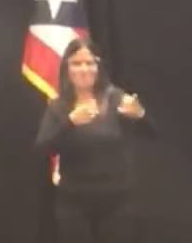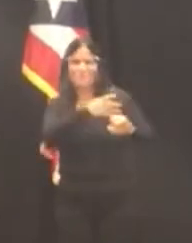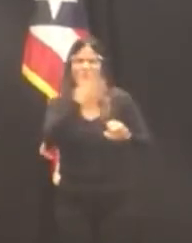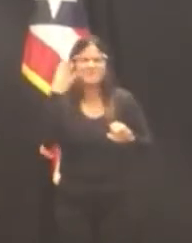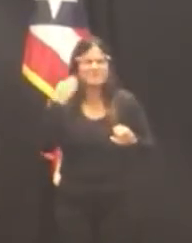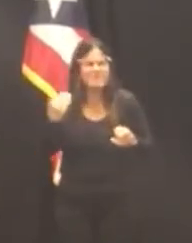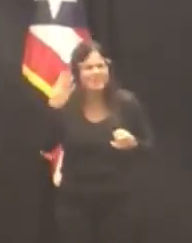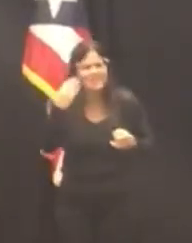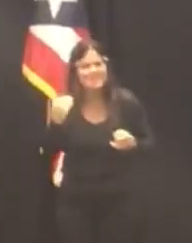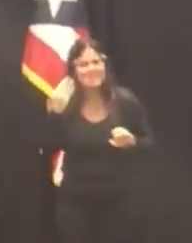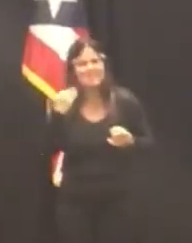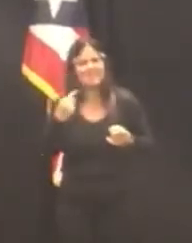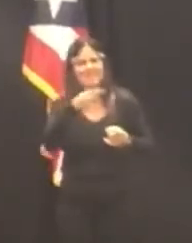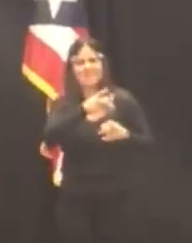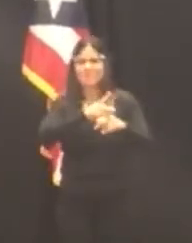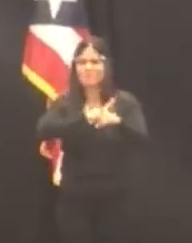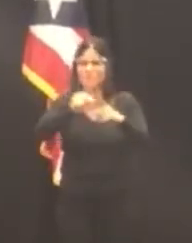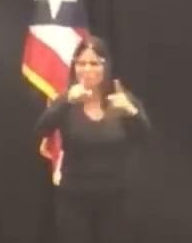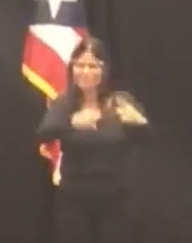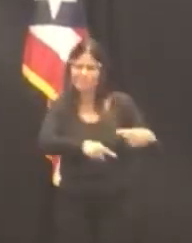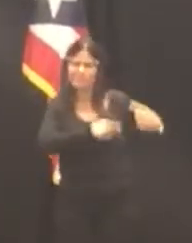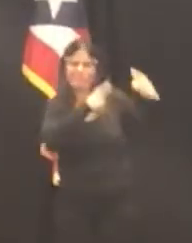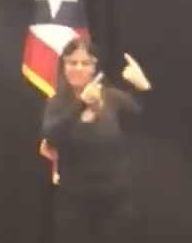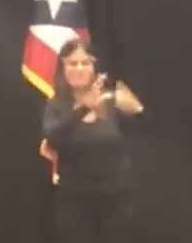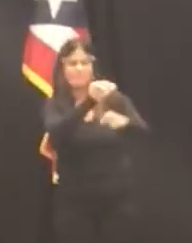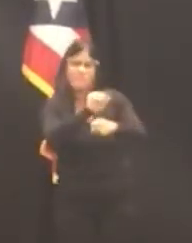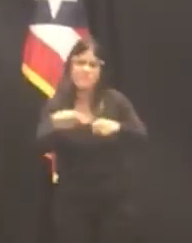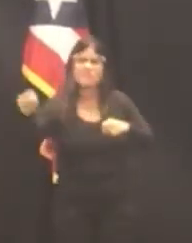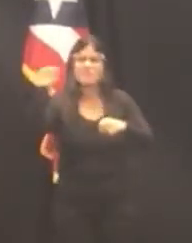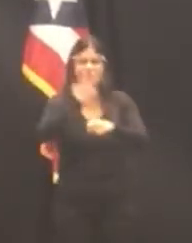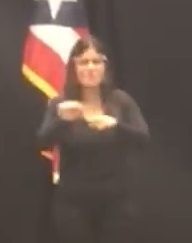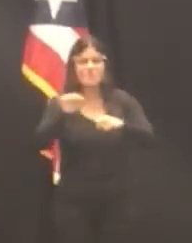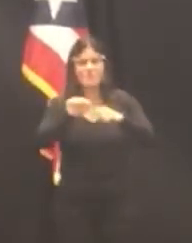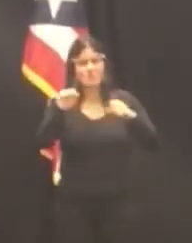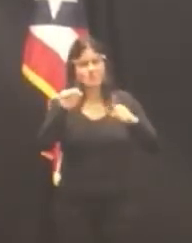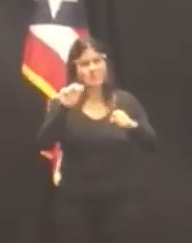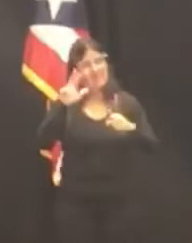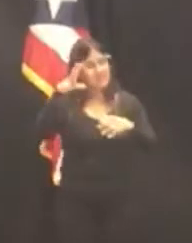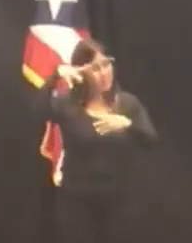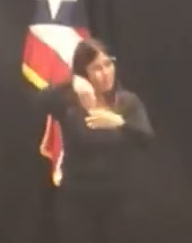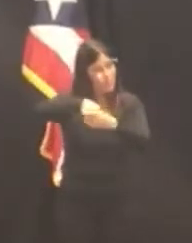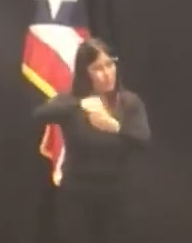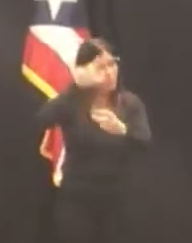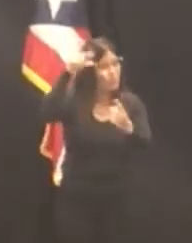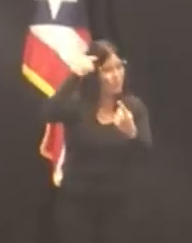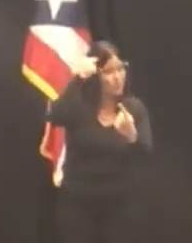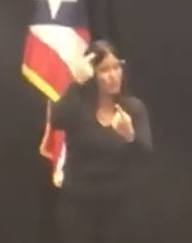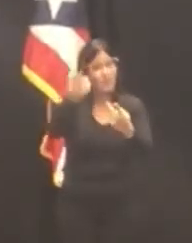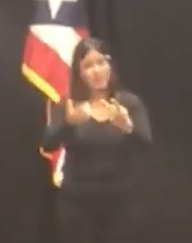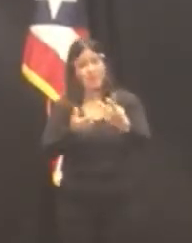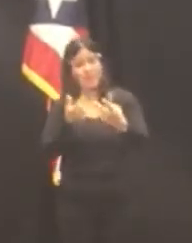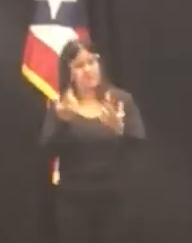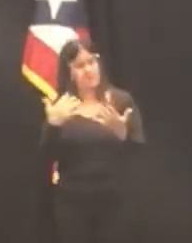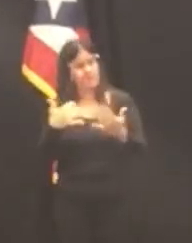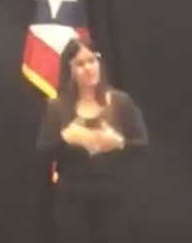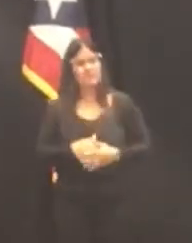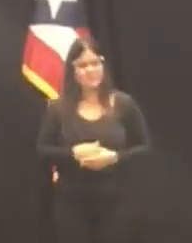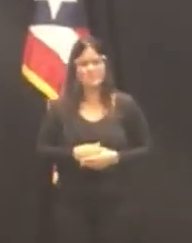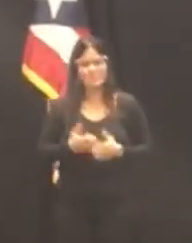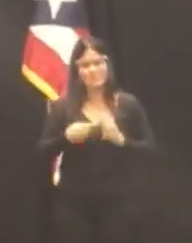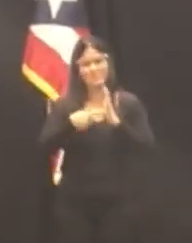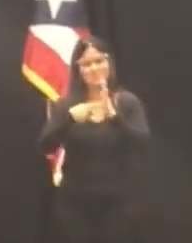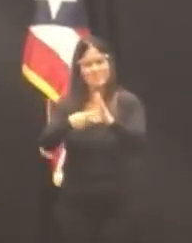derecho que se ha destacado por su labor en las tres ramas de gobierno. Hoy presento a la jueza del Tribunal de